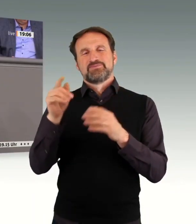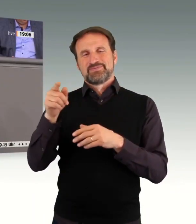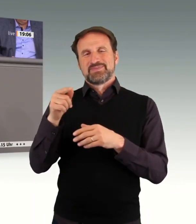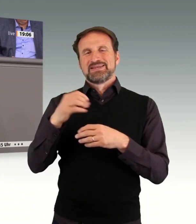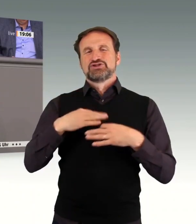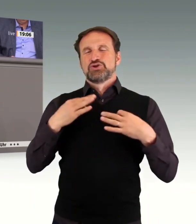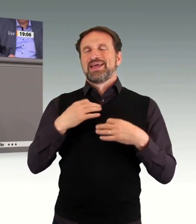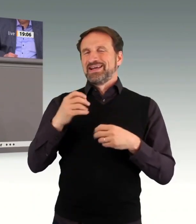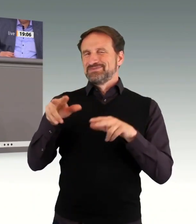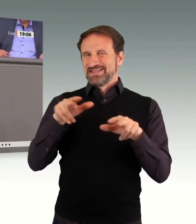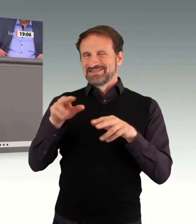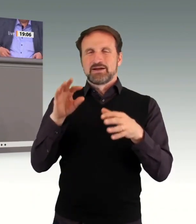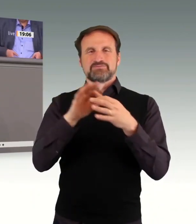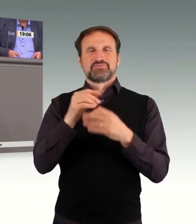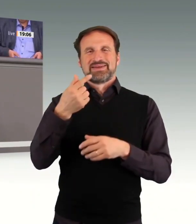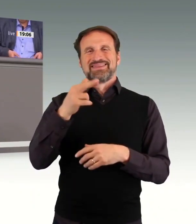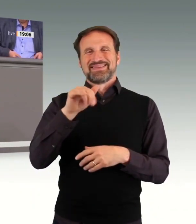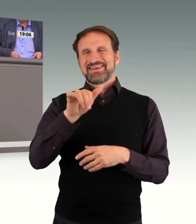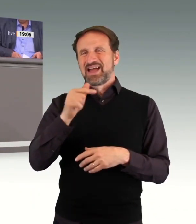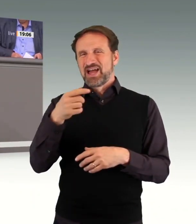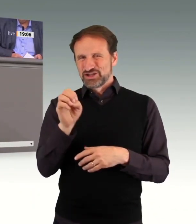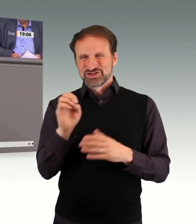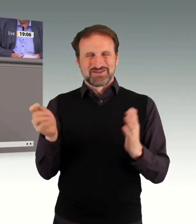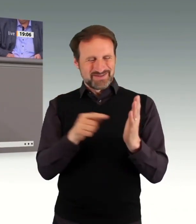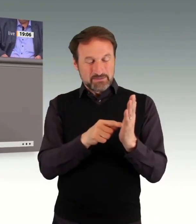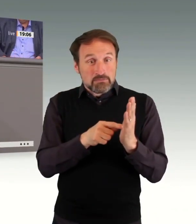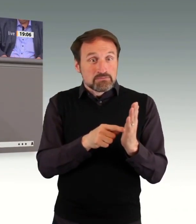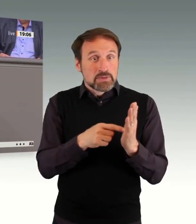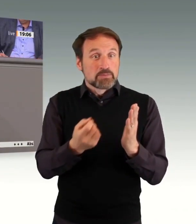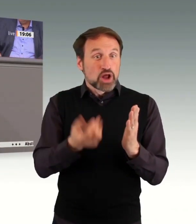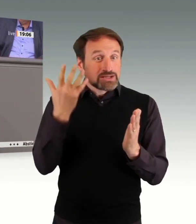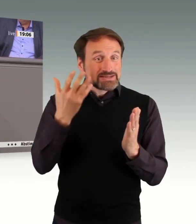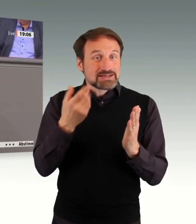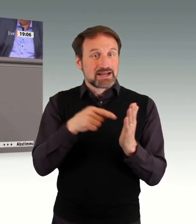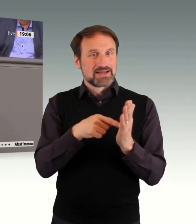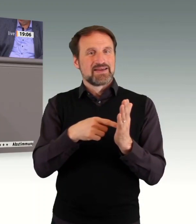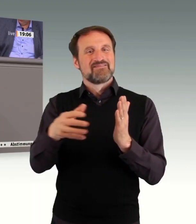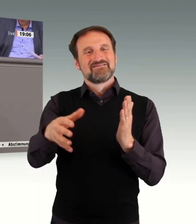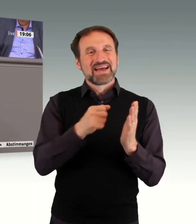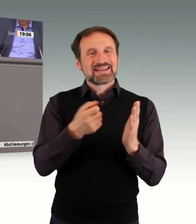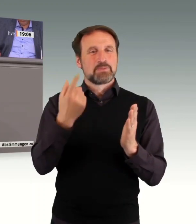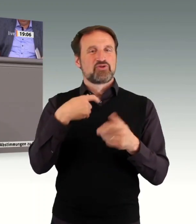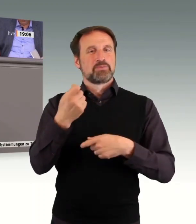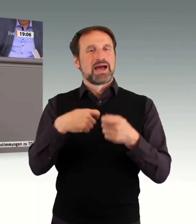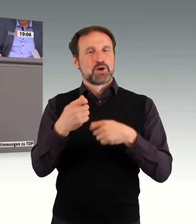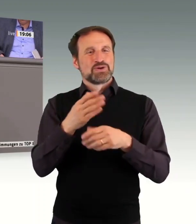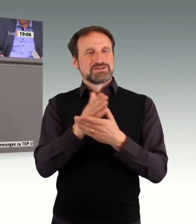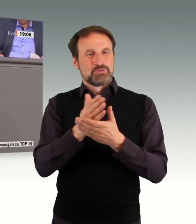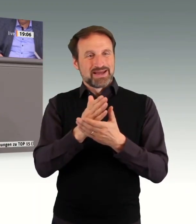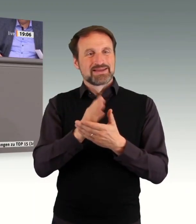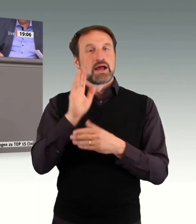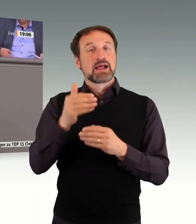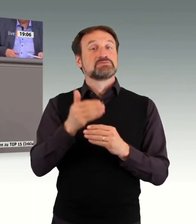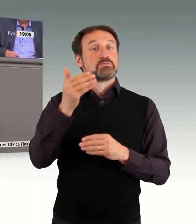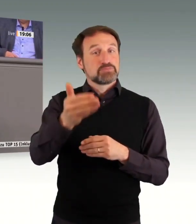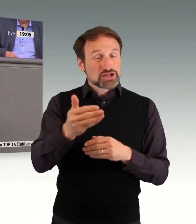Plötzlich wurde das Wegnehmen von Behandlungsinstrumenten als Posttriage ins Wort gehoben. Das sorgt insbesondere für massive Verunsicherung und für Ängste